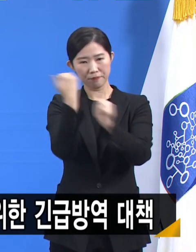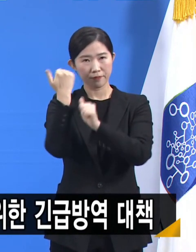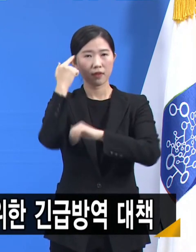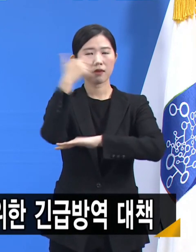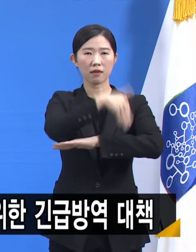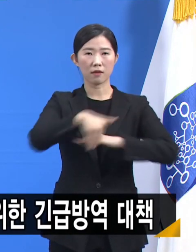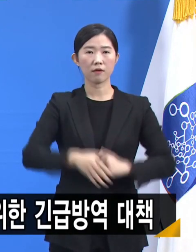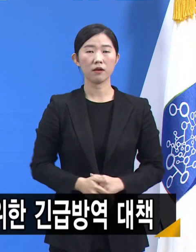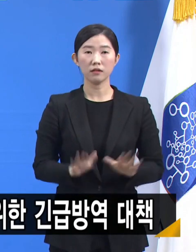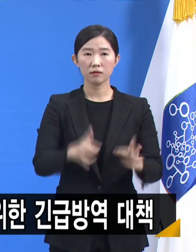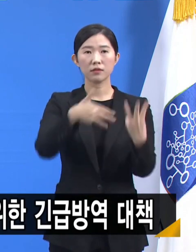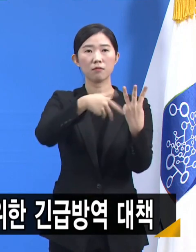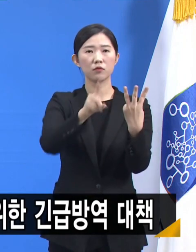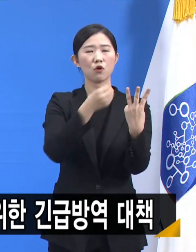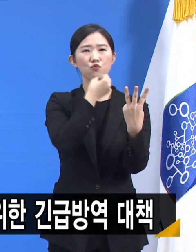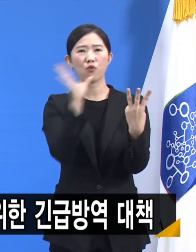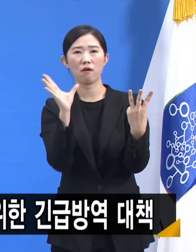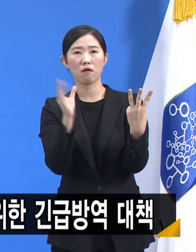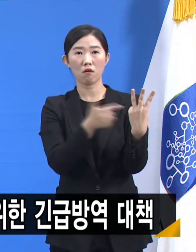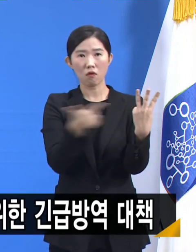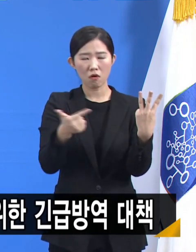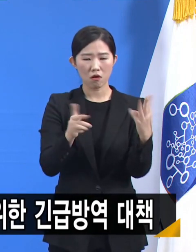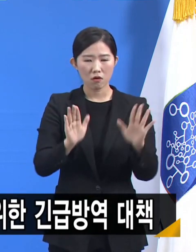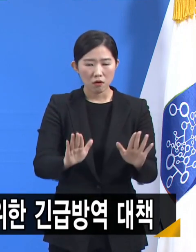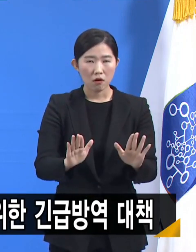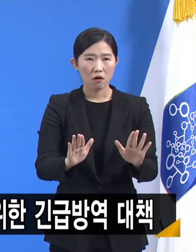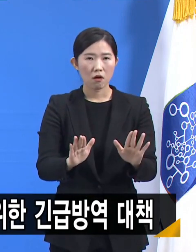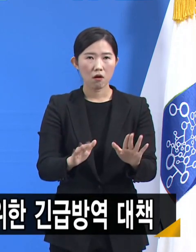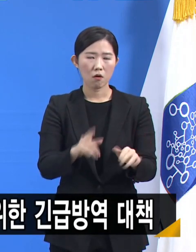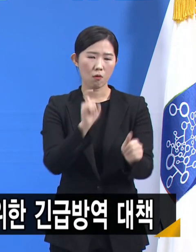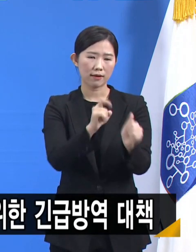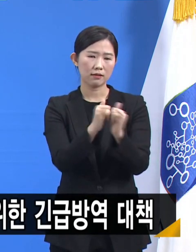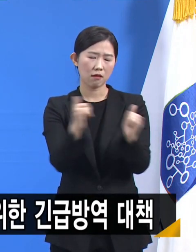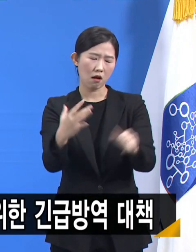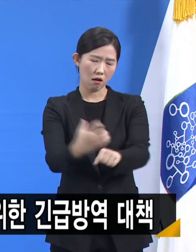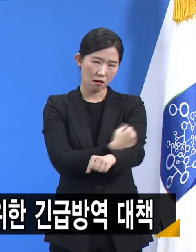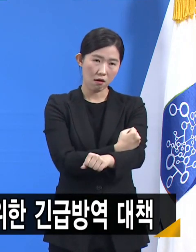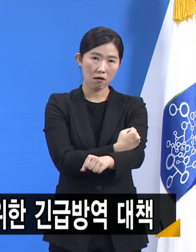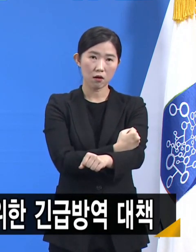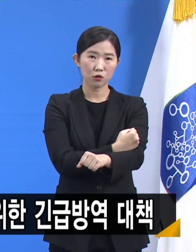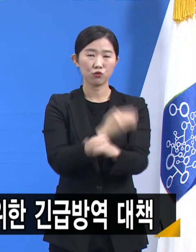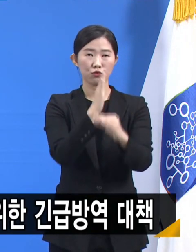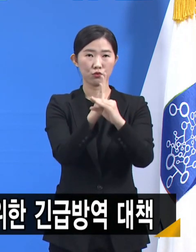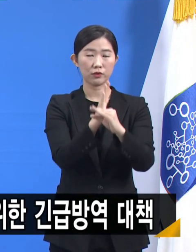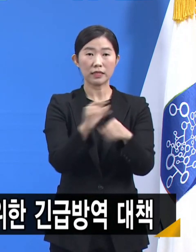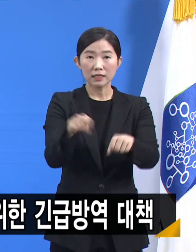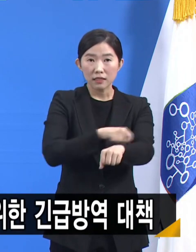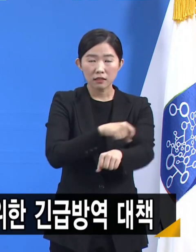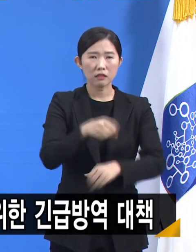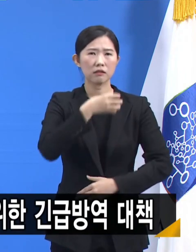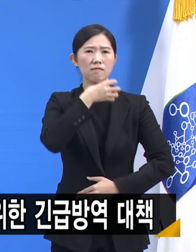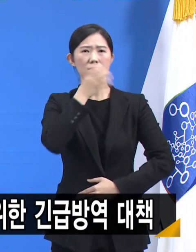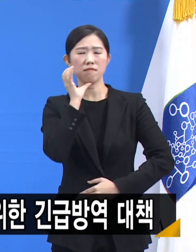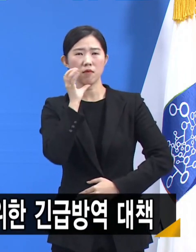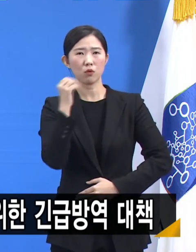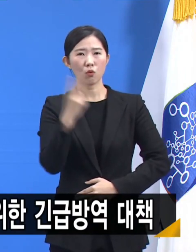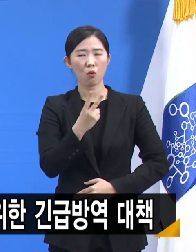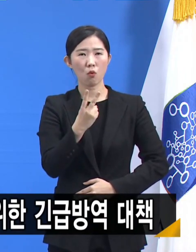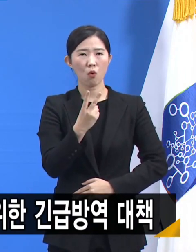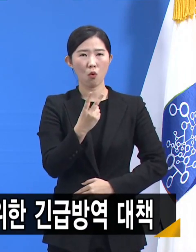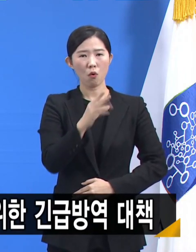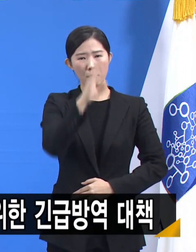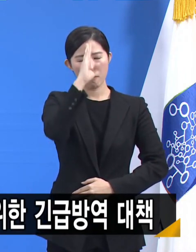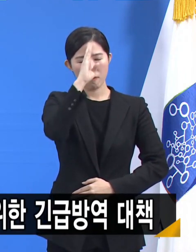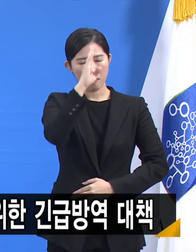본격화에 따라서 확진자가 폭증하고 있습니다. 특히 고령, 중증, 기저질환